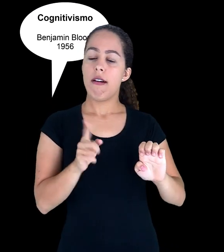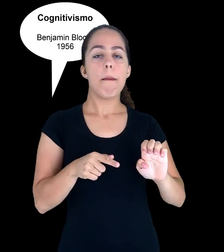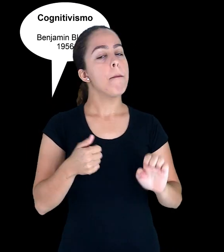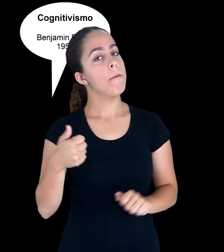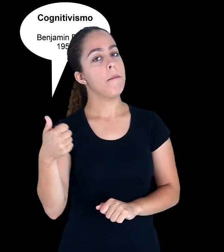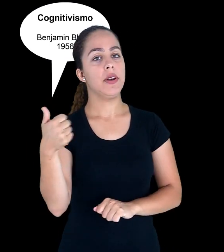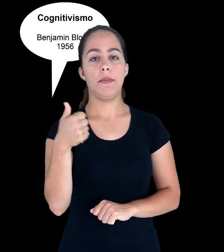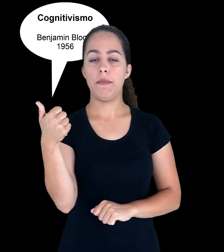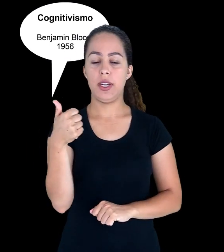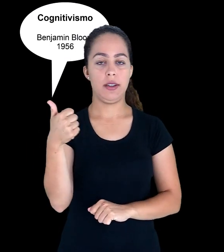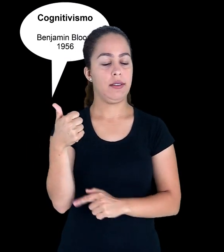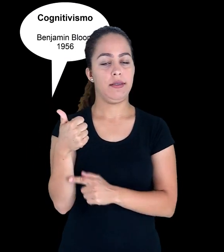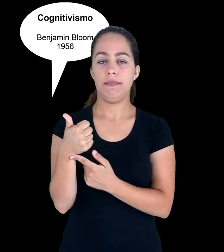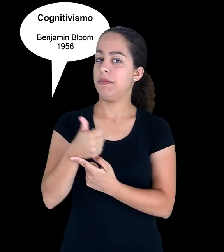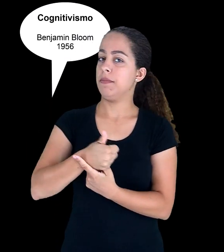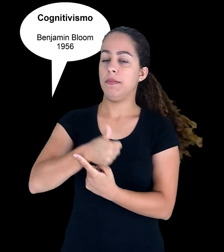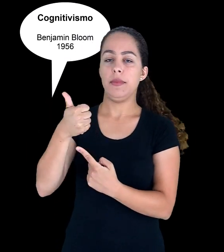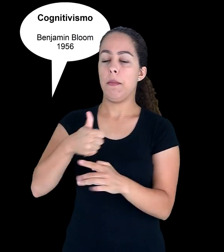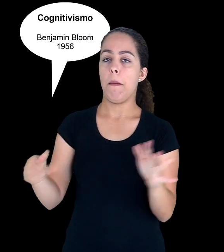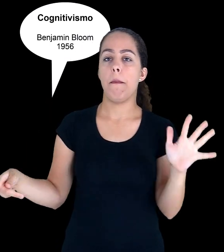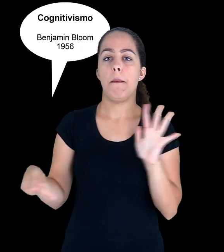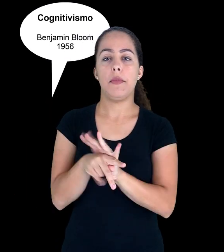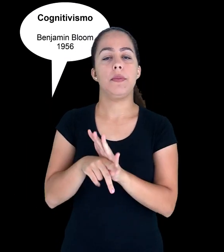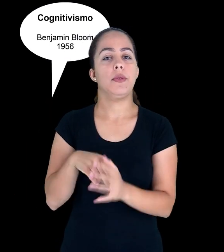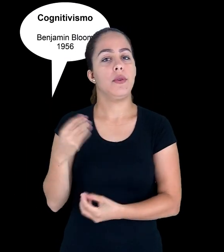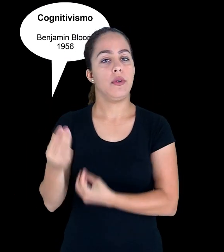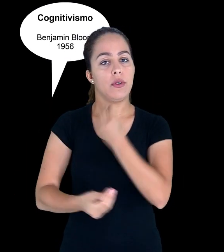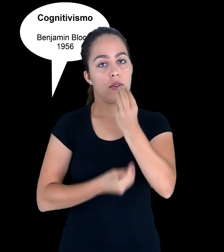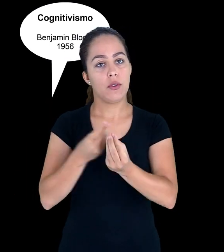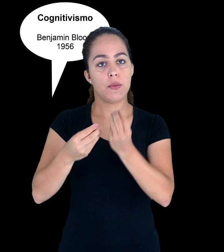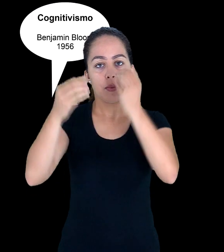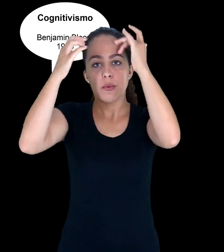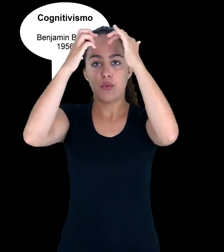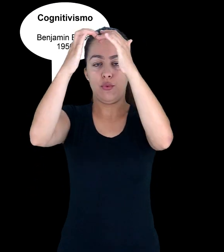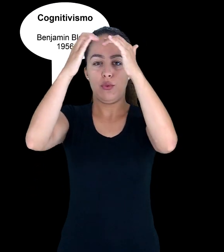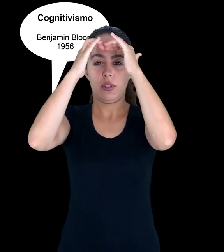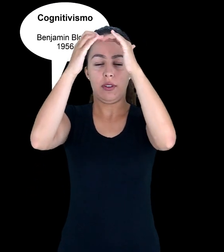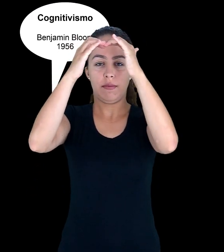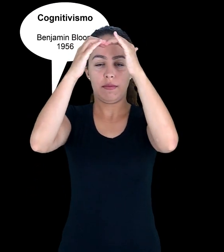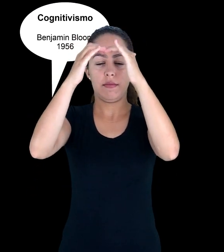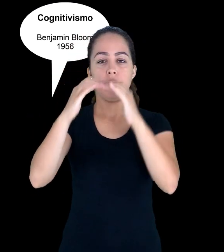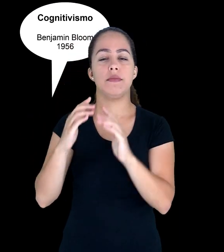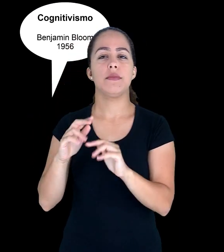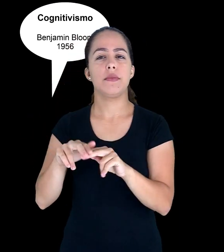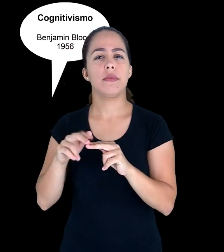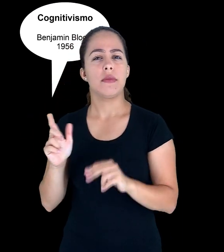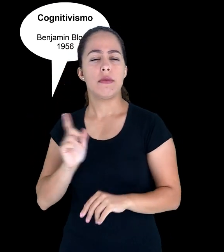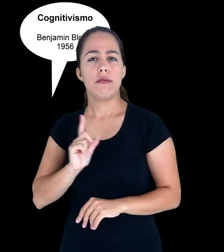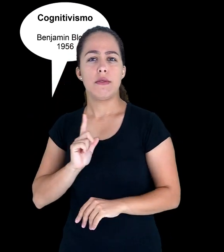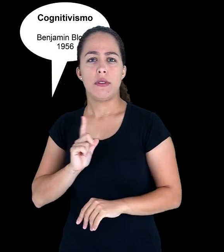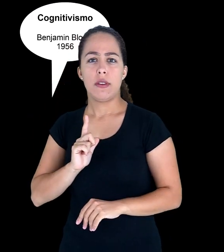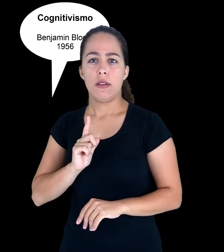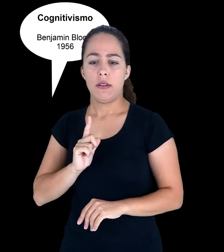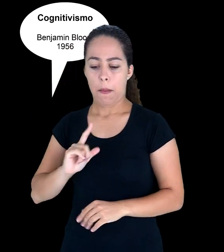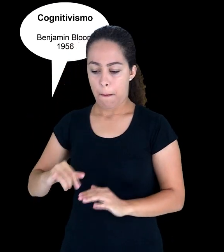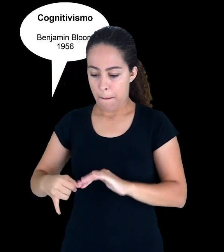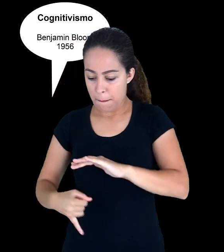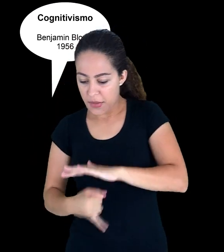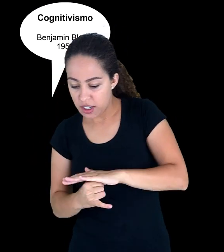da taxonomia de Bloom para o domínio cognitivo. Então, em níveis de baixo para cima,